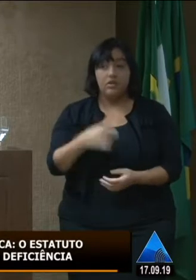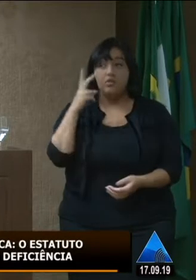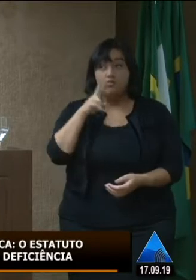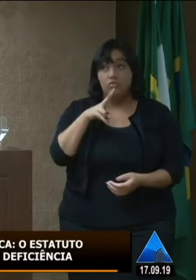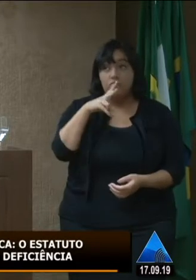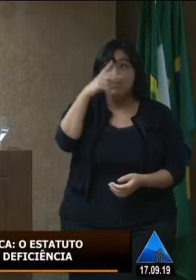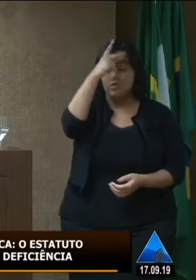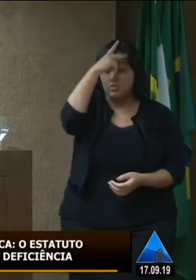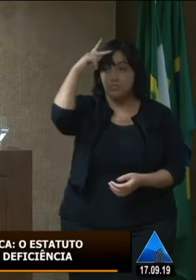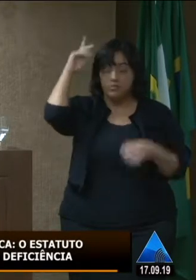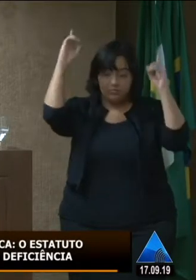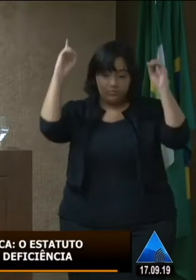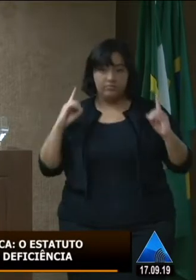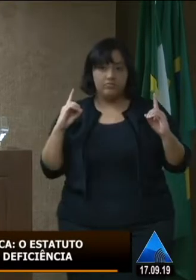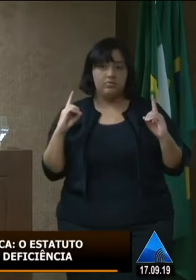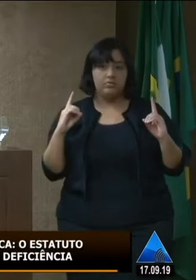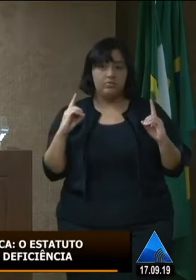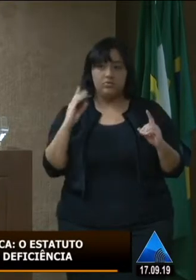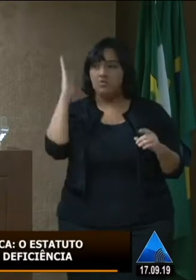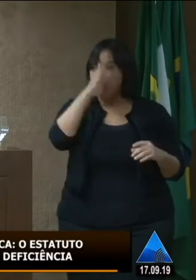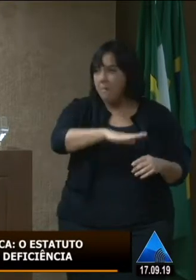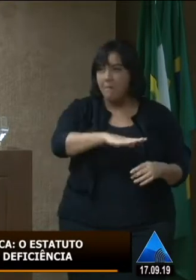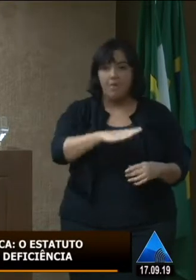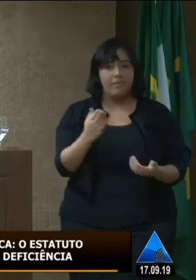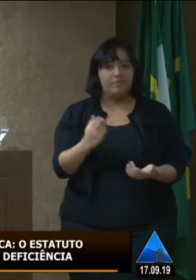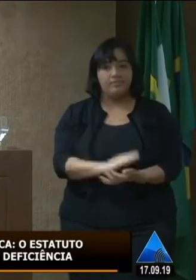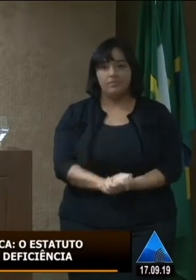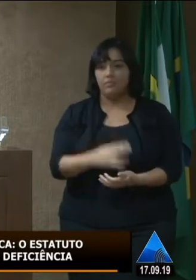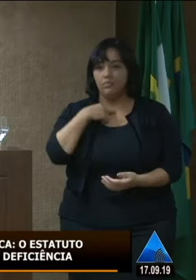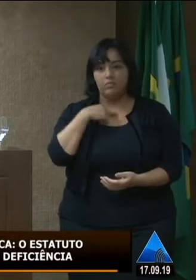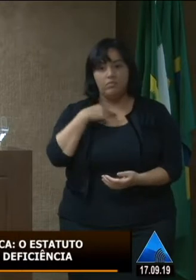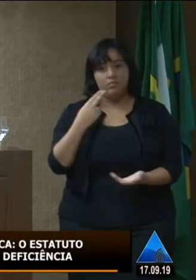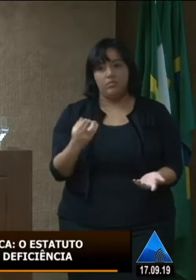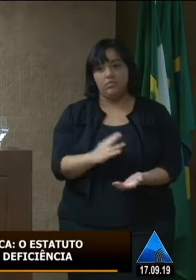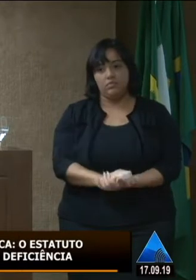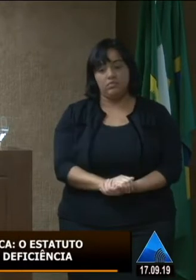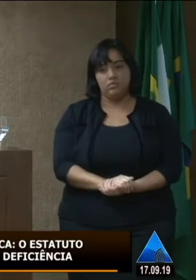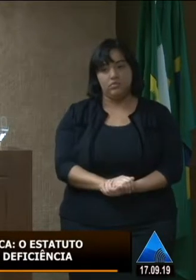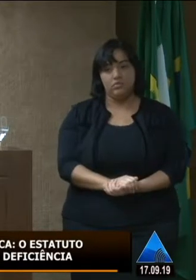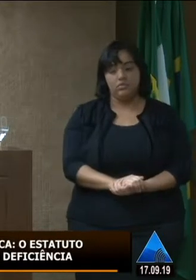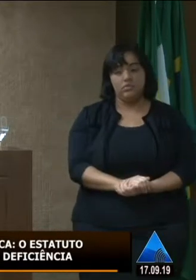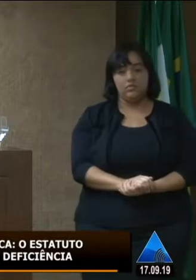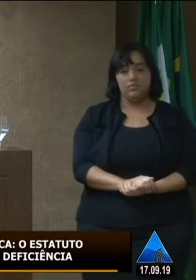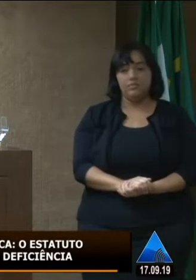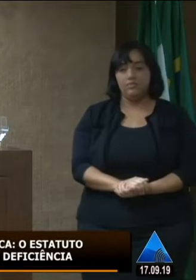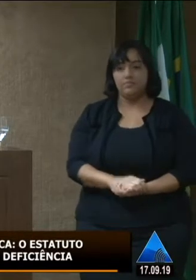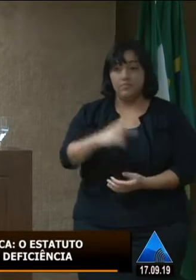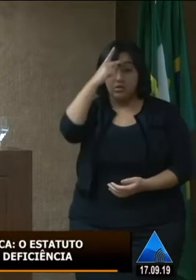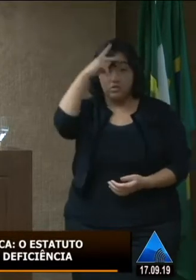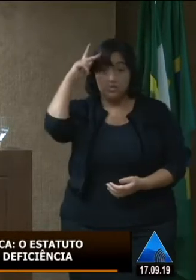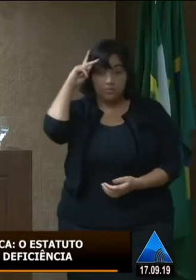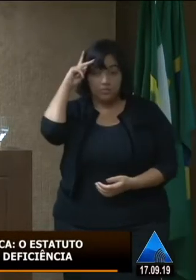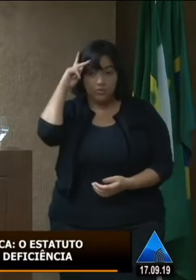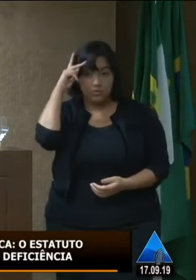desrespeitando os deficientes lá, um órgão que é para amparar as pessoas. Elas saem de lá, e eu tenho